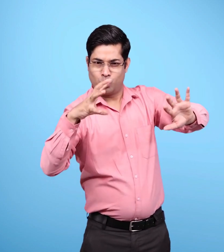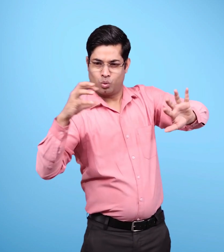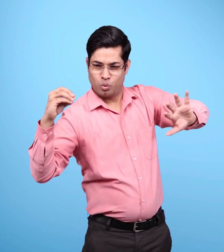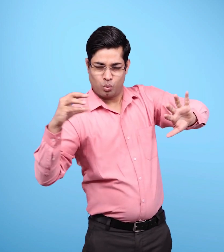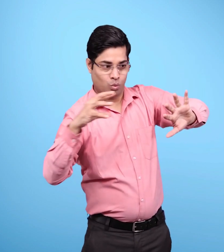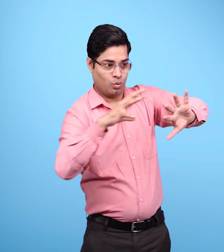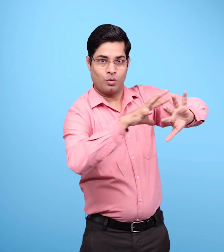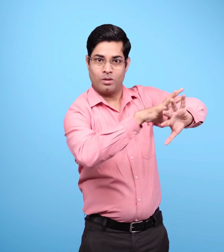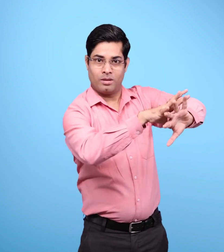अचवा